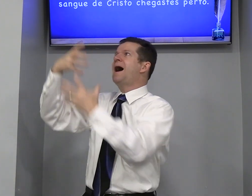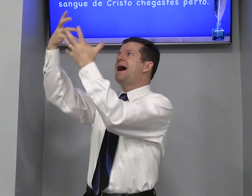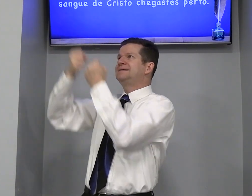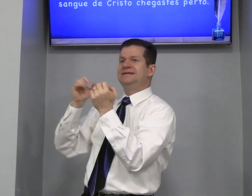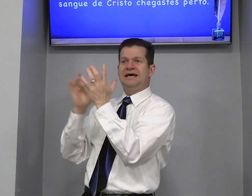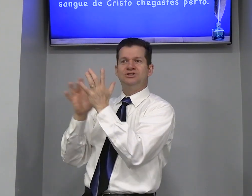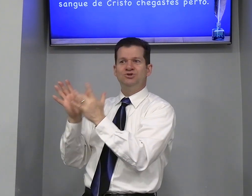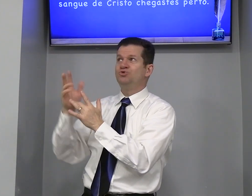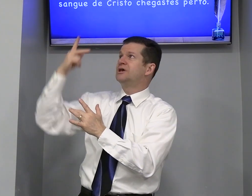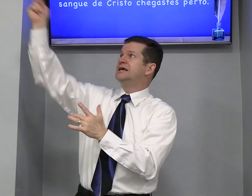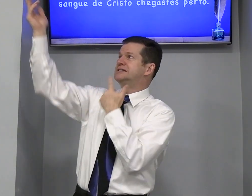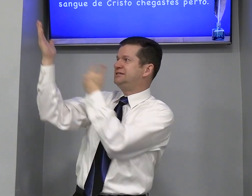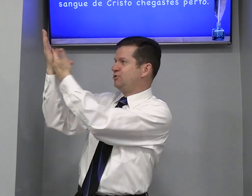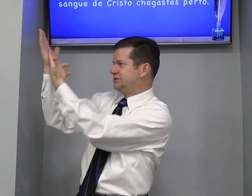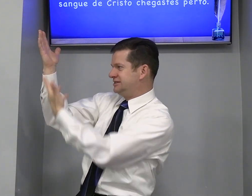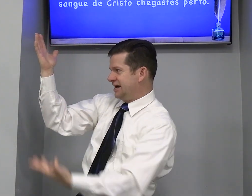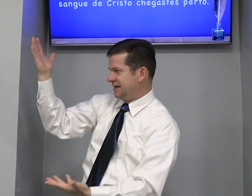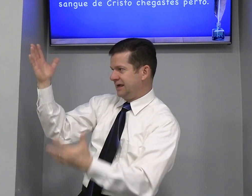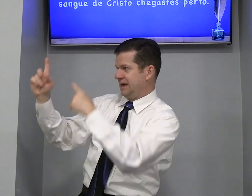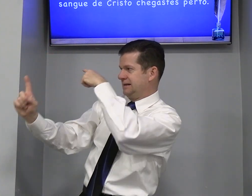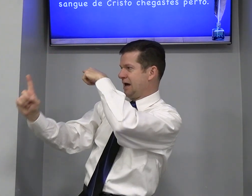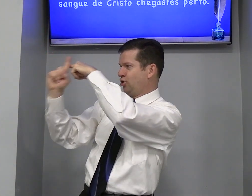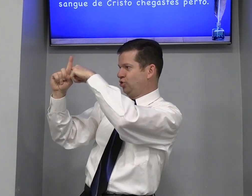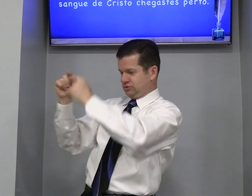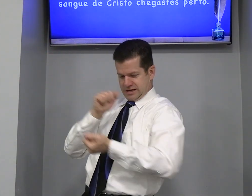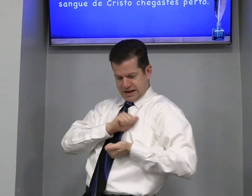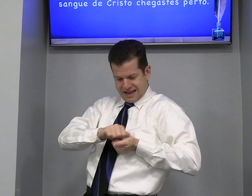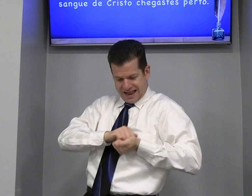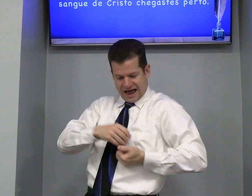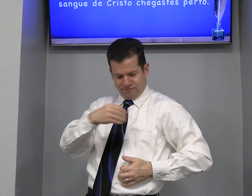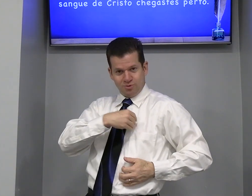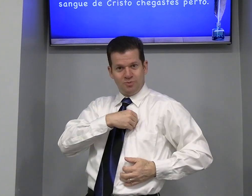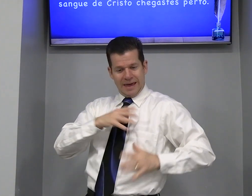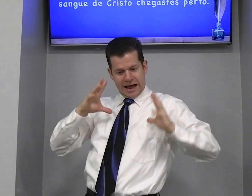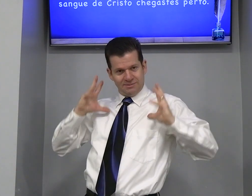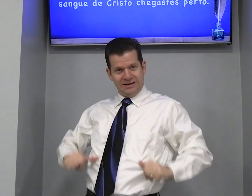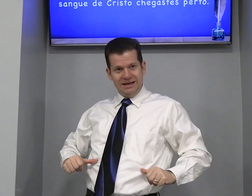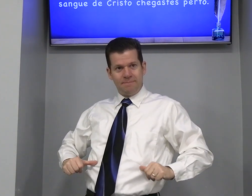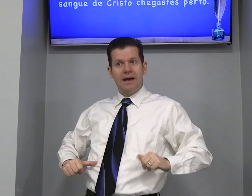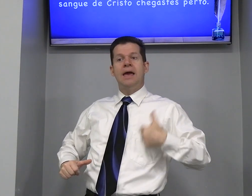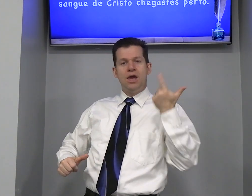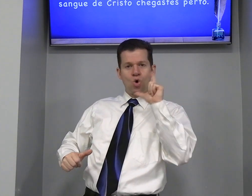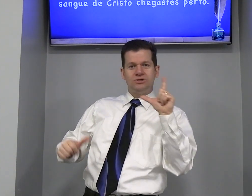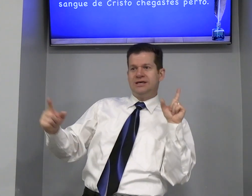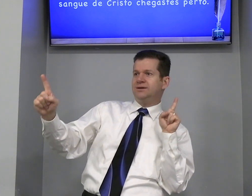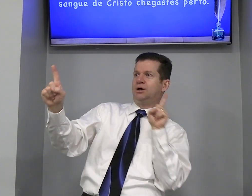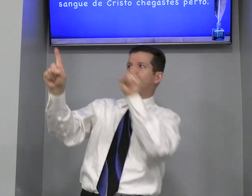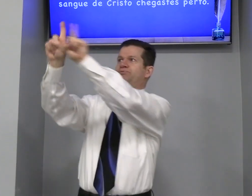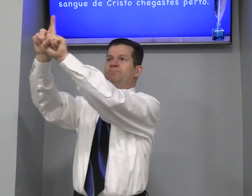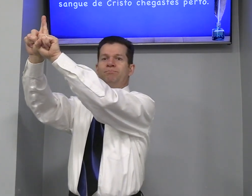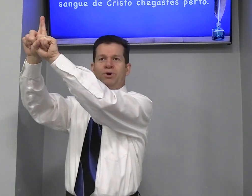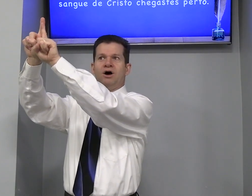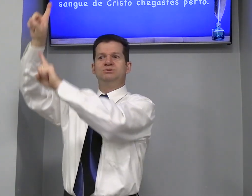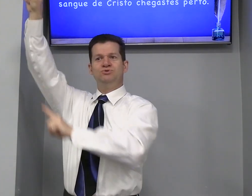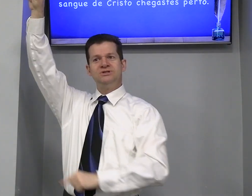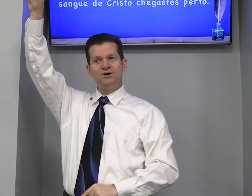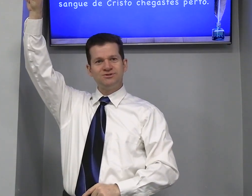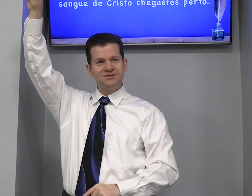Aceitar Jesus Seu sangue Na cruz Lágua Dos pecados Limpa Eu consigo Então Próximo De Deus